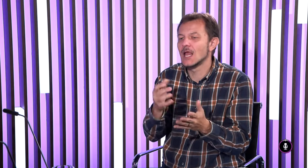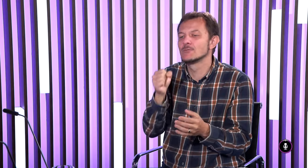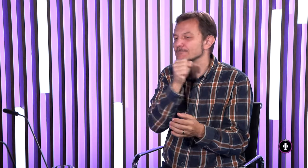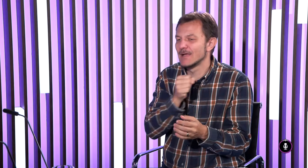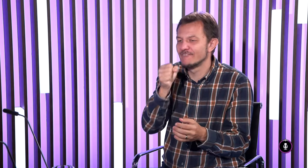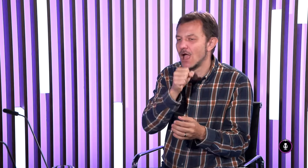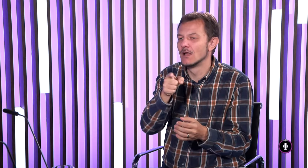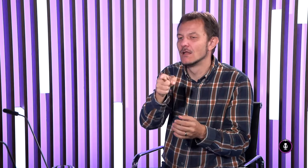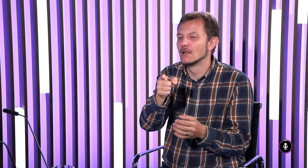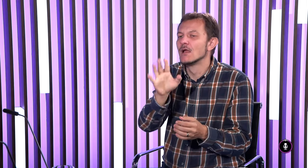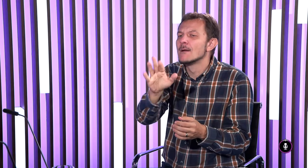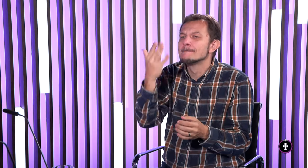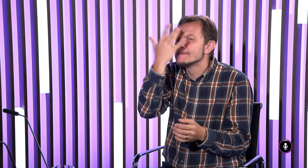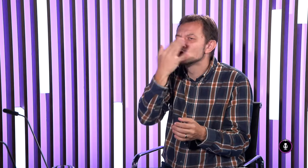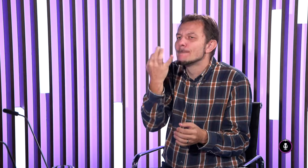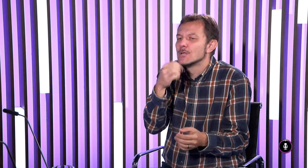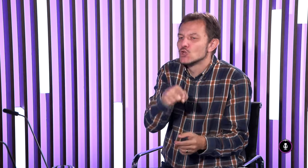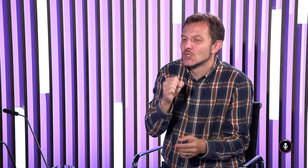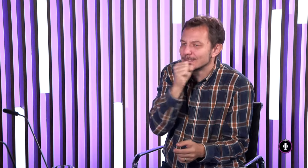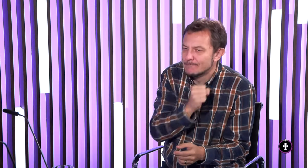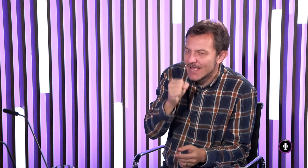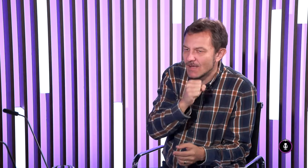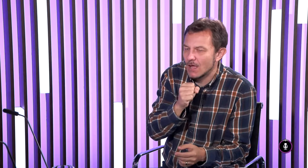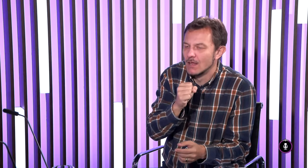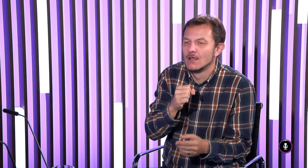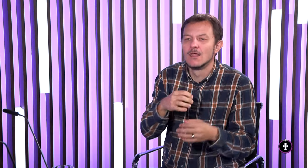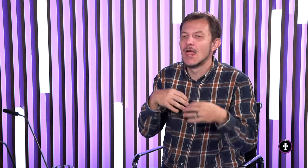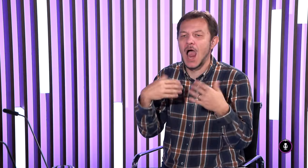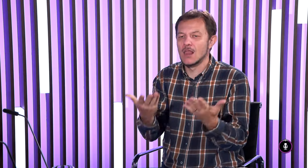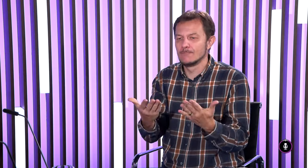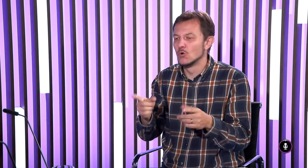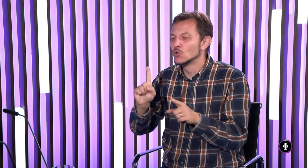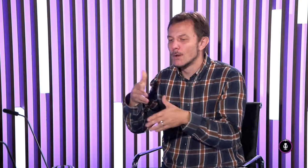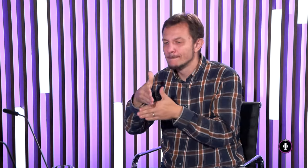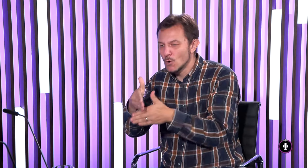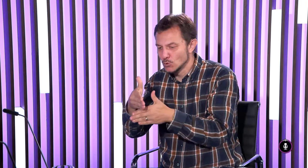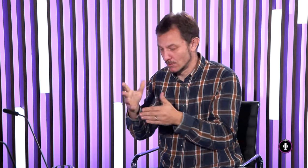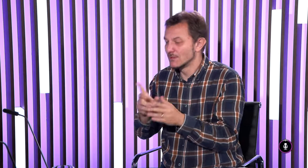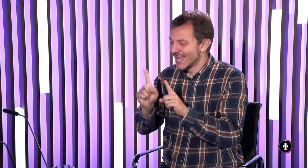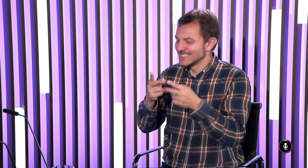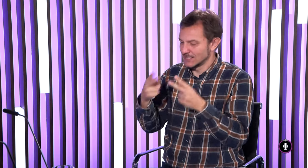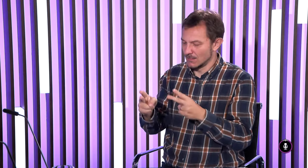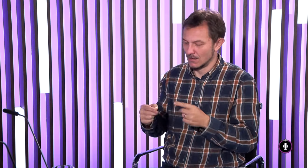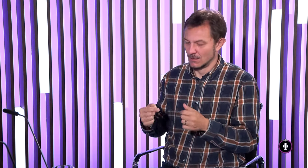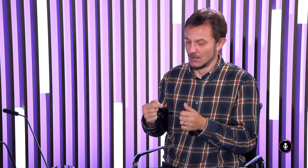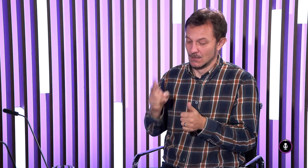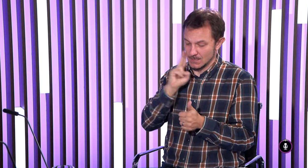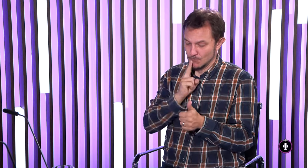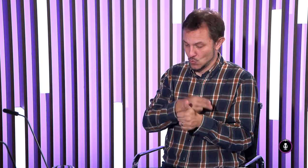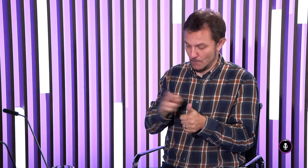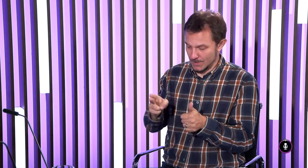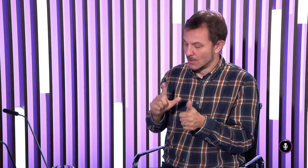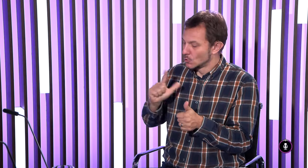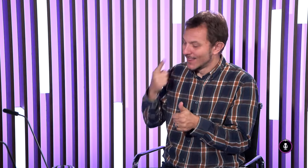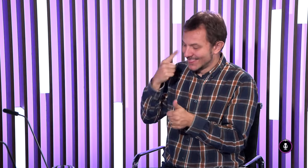a keď napríklad skláda tela alebo spieva ktorý tam je tak on môže tlmočným spôsoba o čom spieva alebo sú ešte potom také